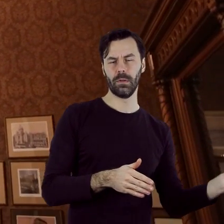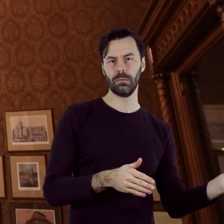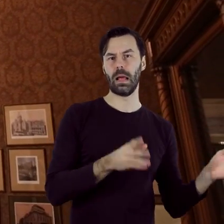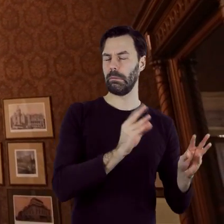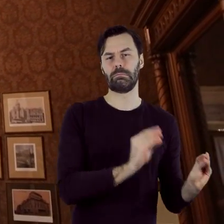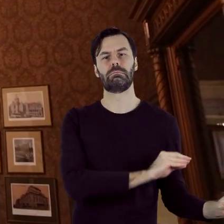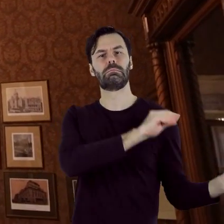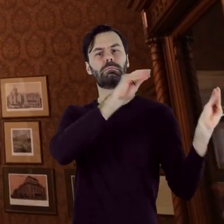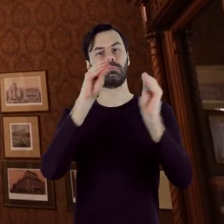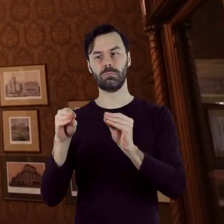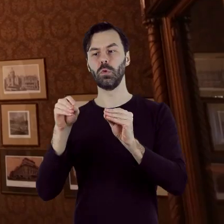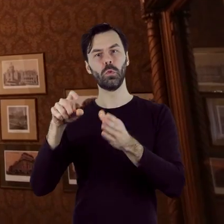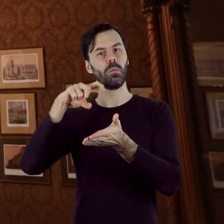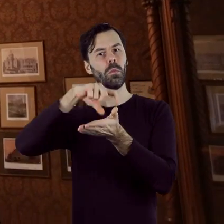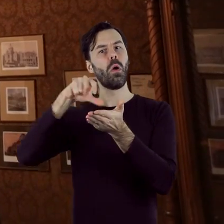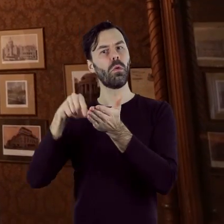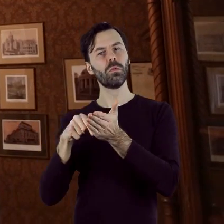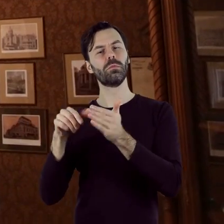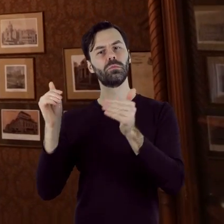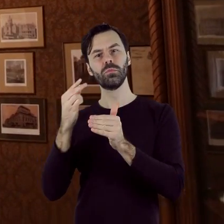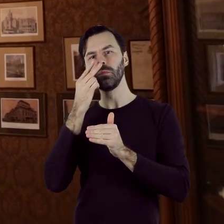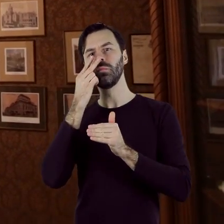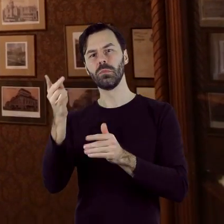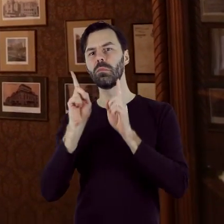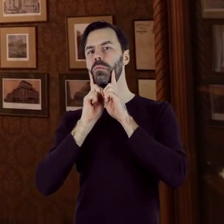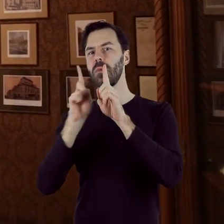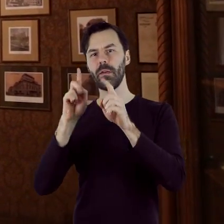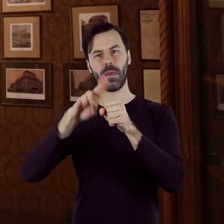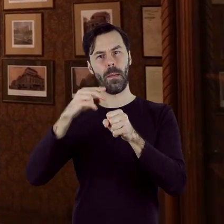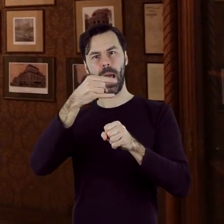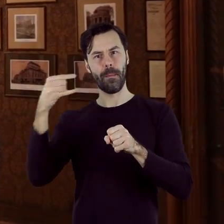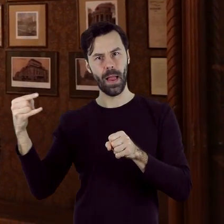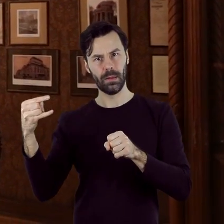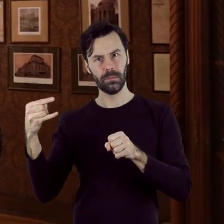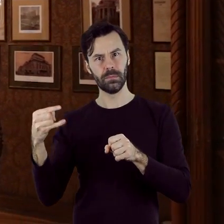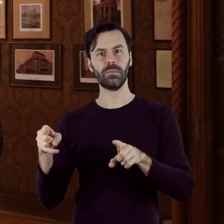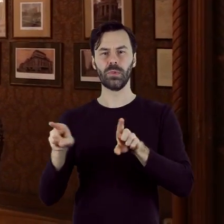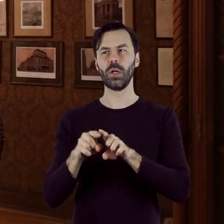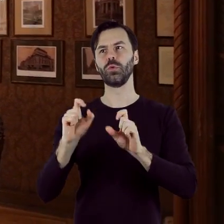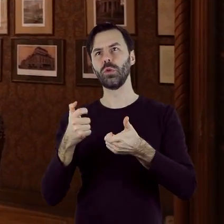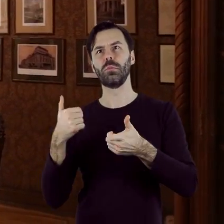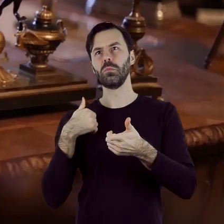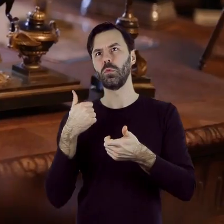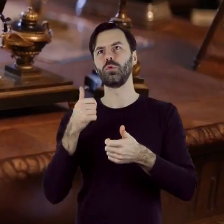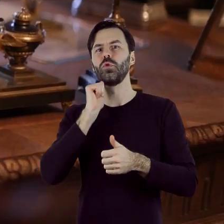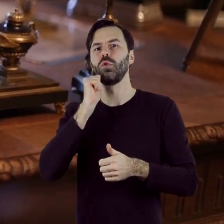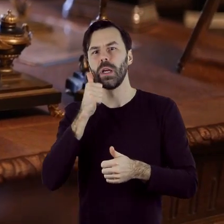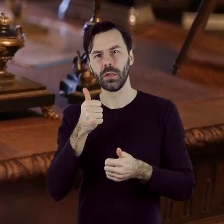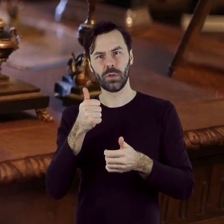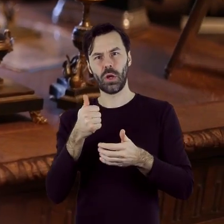dziś właśnie tutaj można odnaleźć oryginalne meble oraz przedmioty codziennego użytku, którymi na co dzień